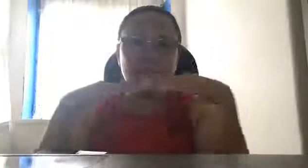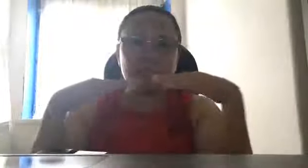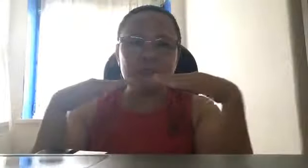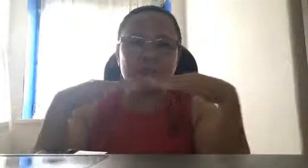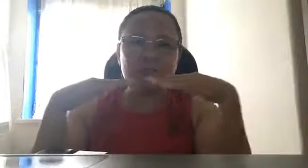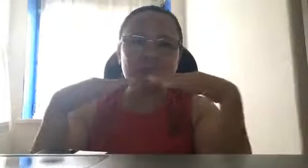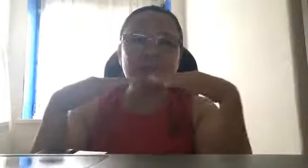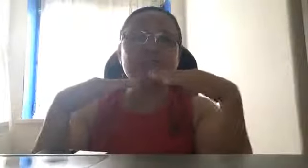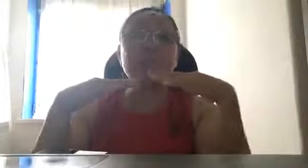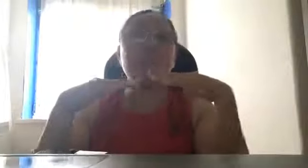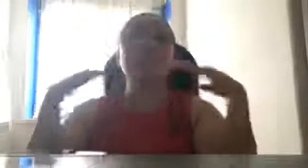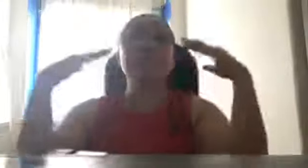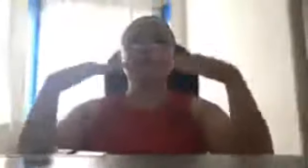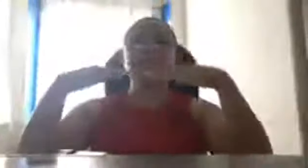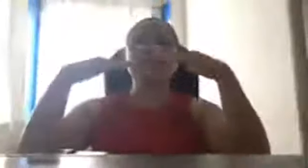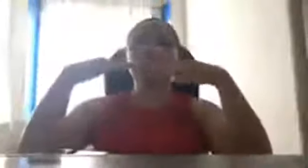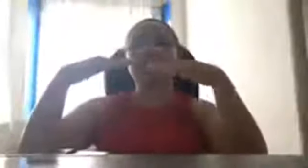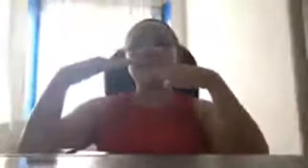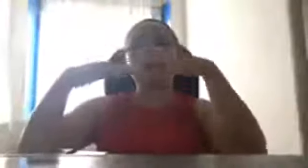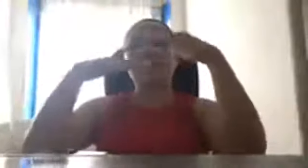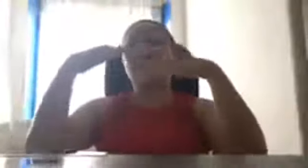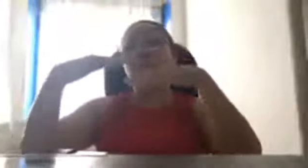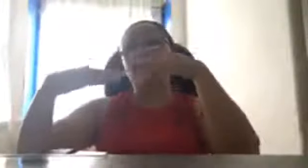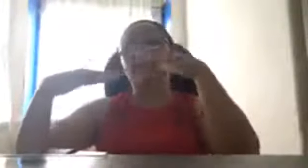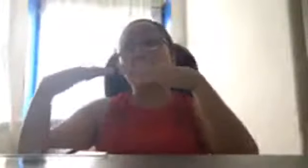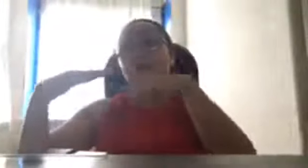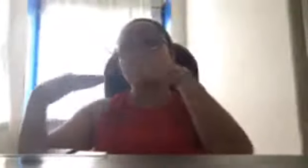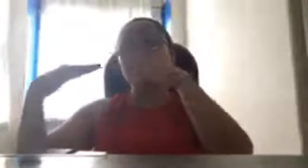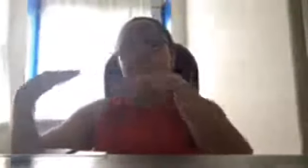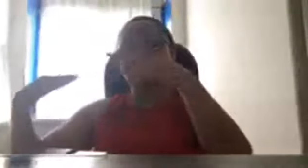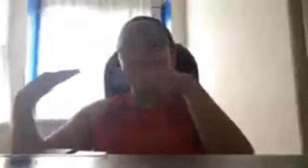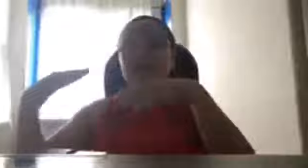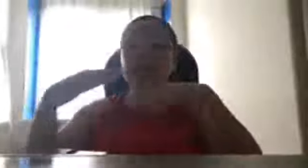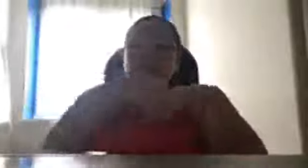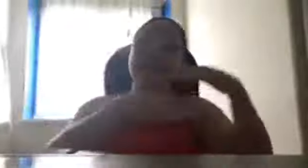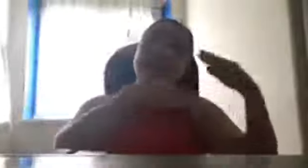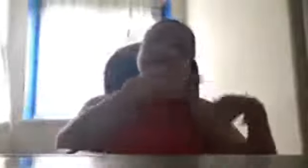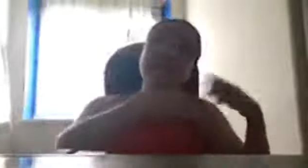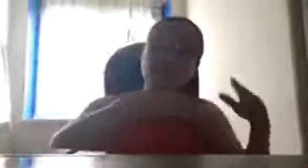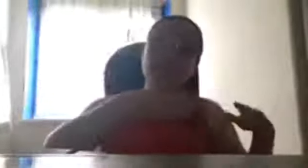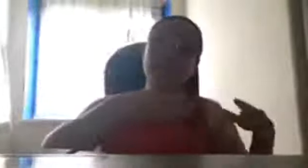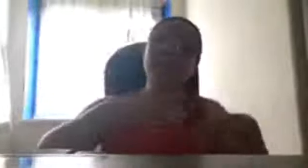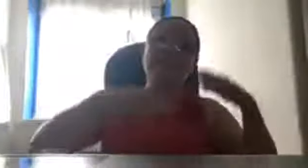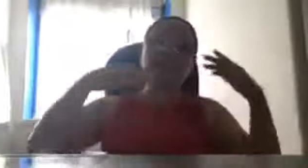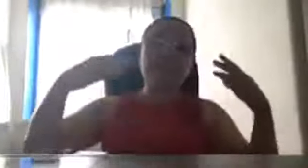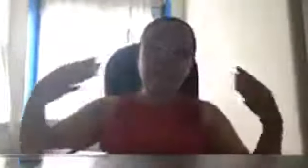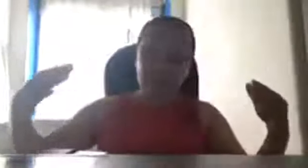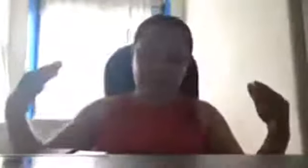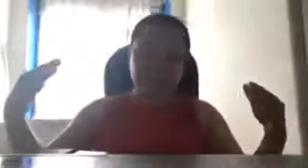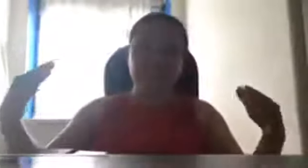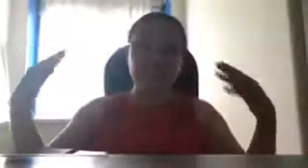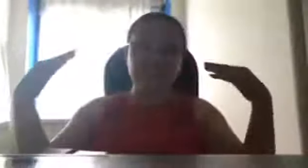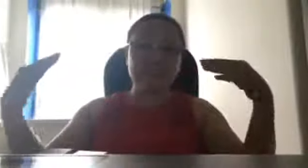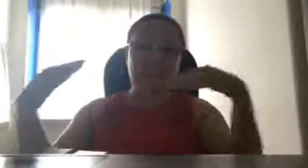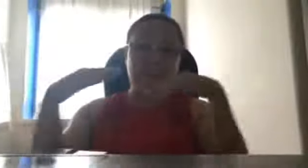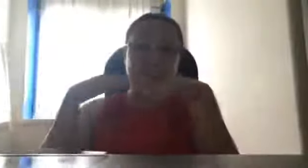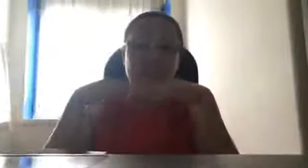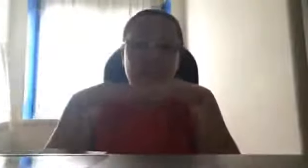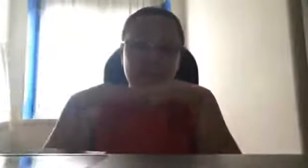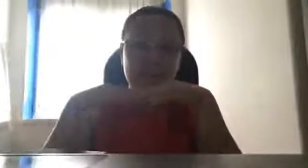doon sa mga progresibong bansa, doon na nakita kung ano ang nangyayari. Na kami noon, pag nagpapaliwanag, since na mga bata pa kami,